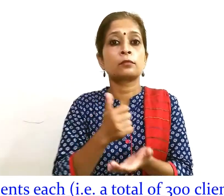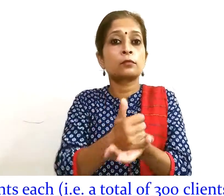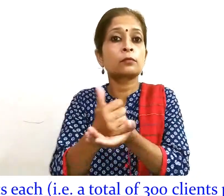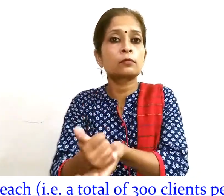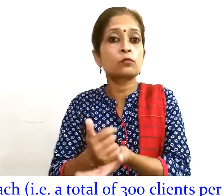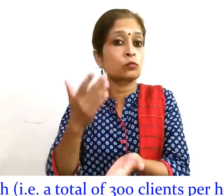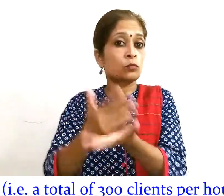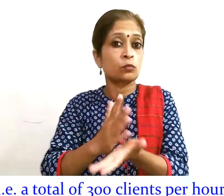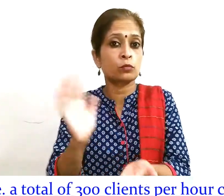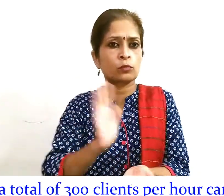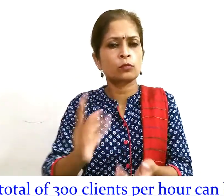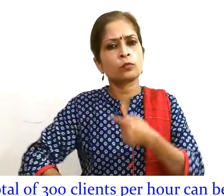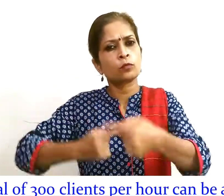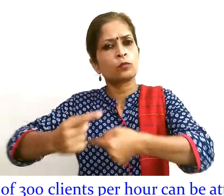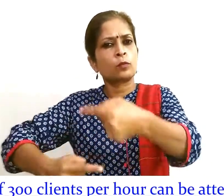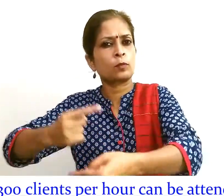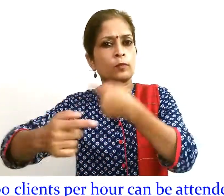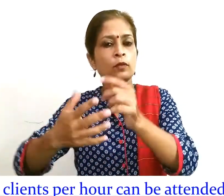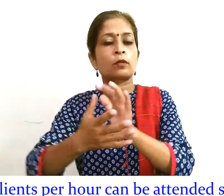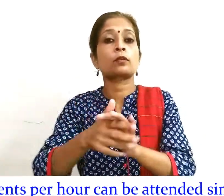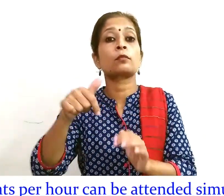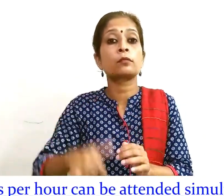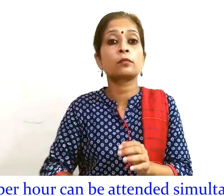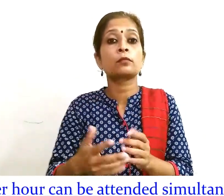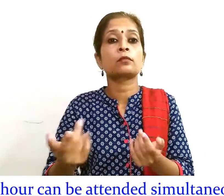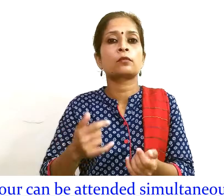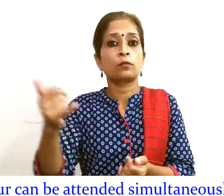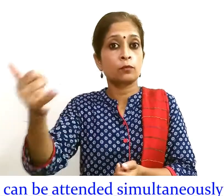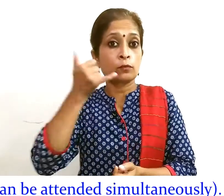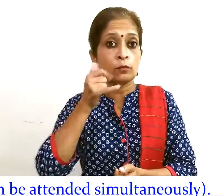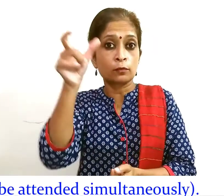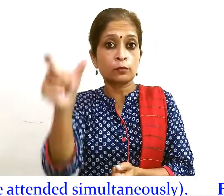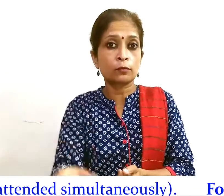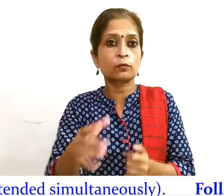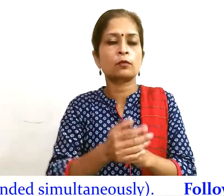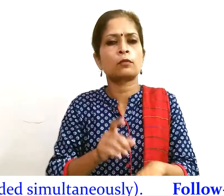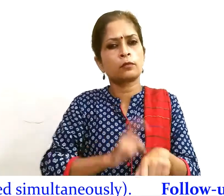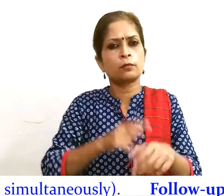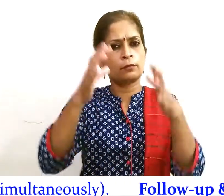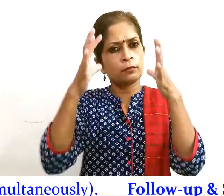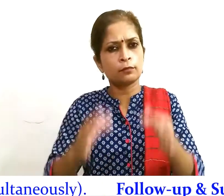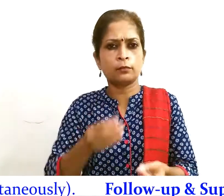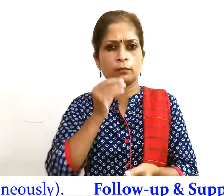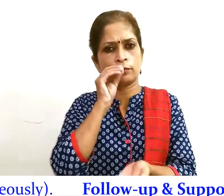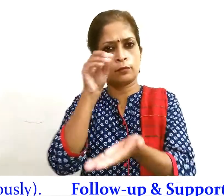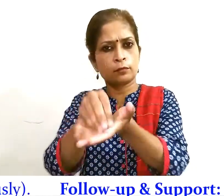संचालन क्षमता सहायक सेवाओं के माध्यम से फोन करने वाले को एक निश्चित समय दिया जाएगा,